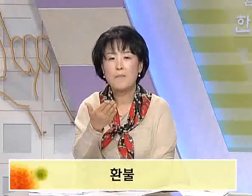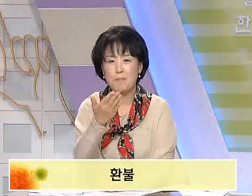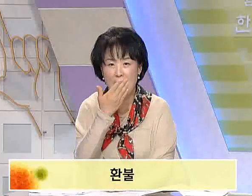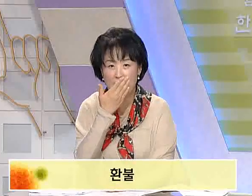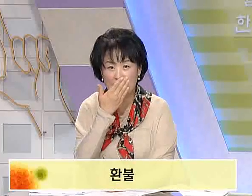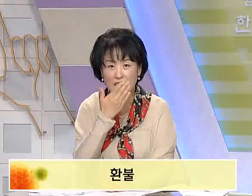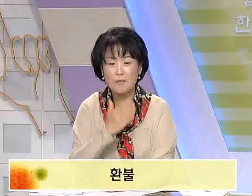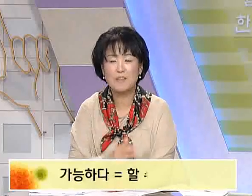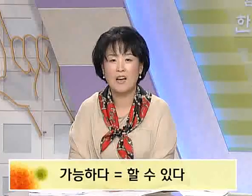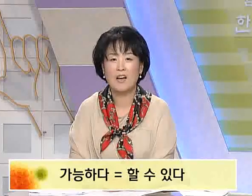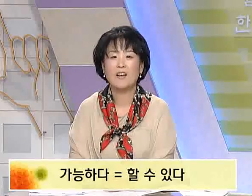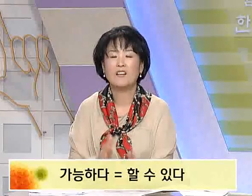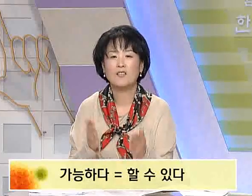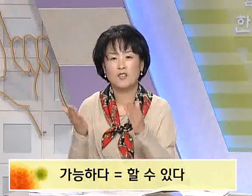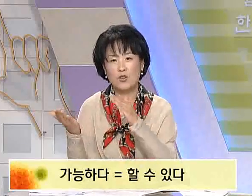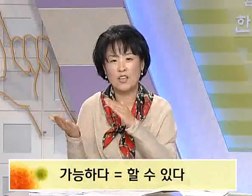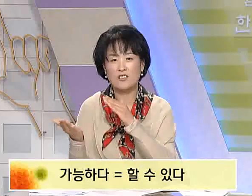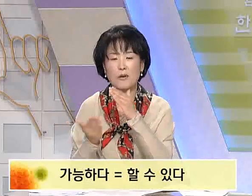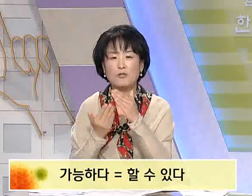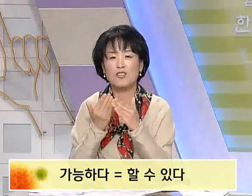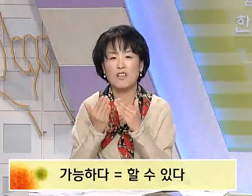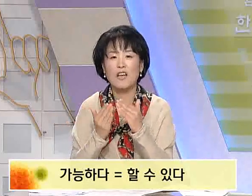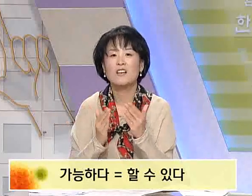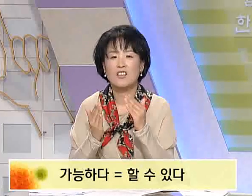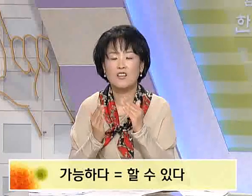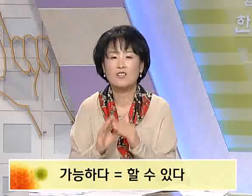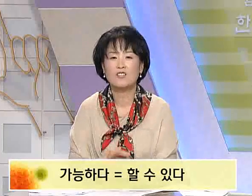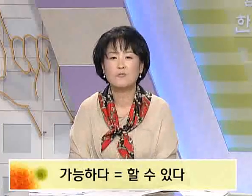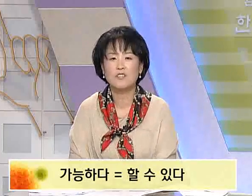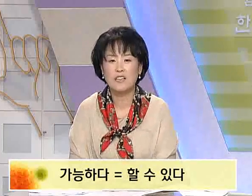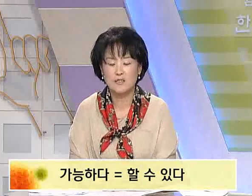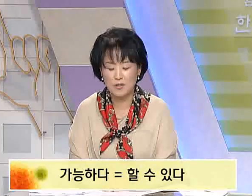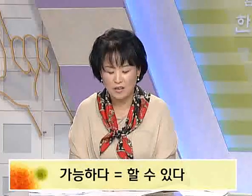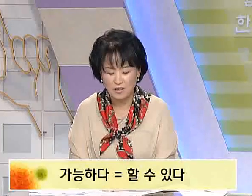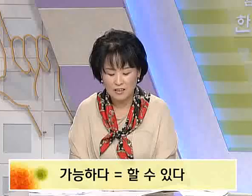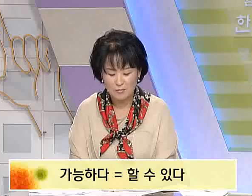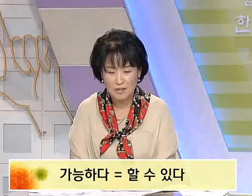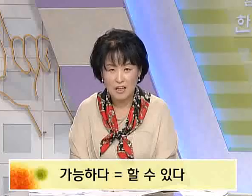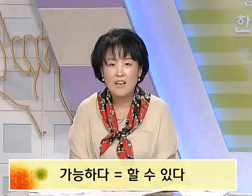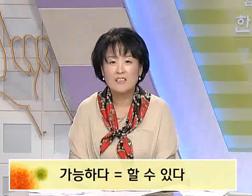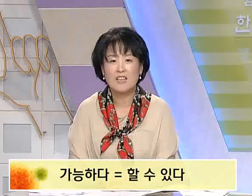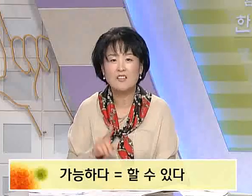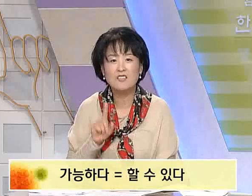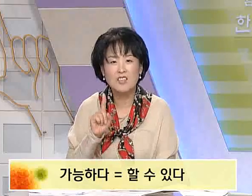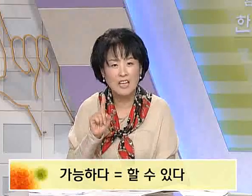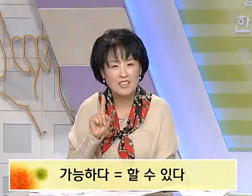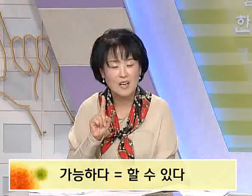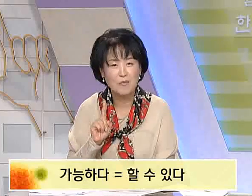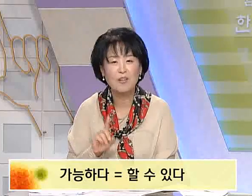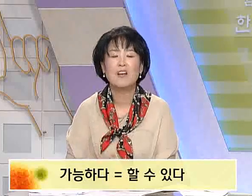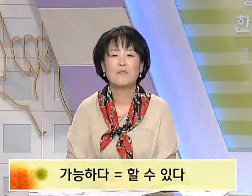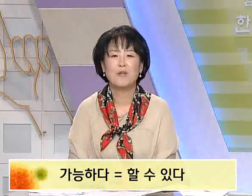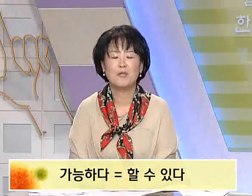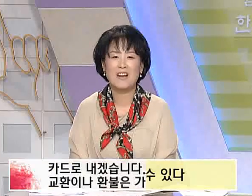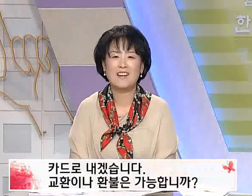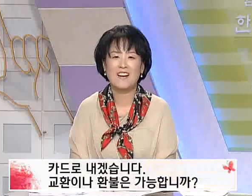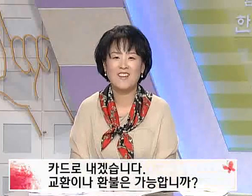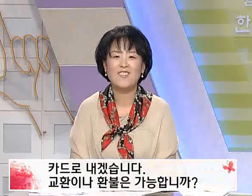파. 가능합니다. 이거 수화 예전에 배우셨는데 기억을 더듬어서 하시면 될 것 같습니다. 자. 천천히 다시 한번 배워보도록 할까요?